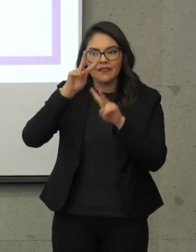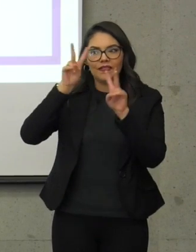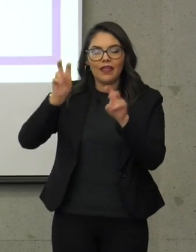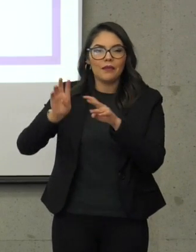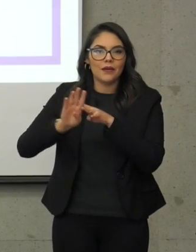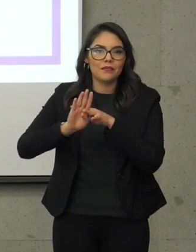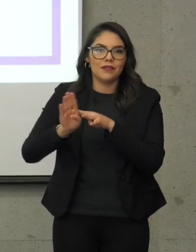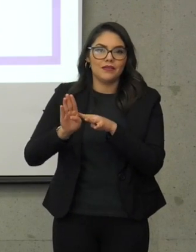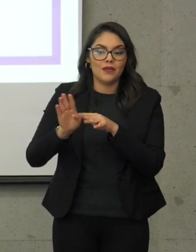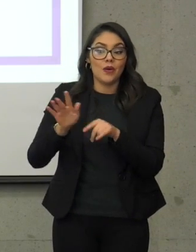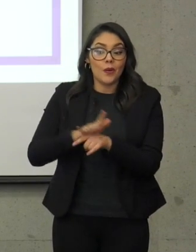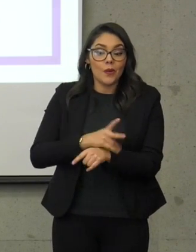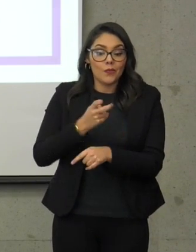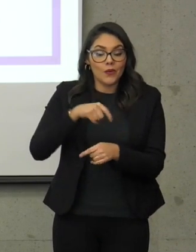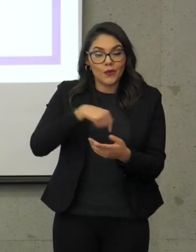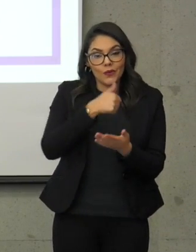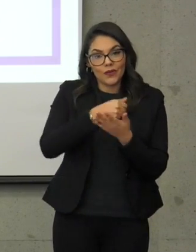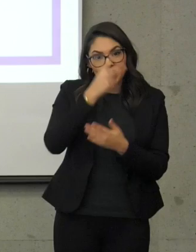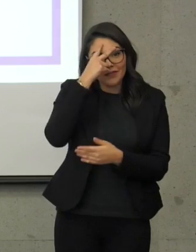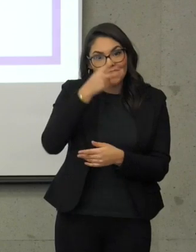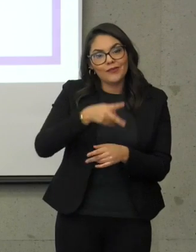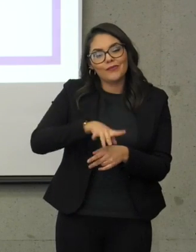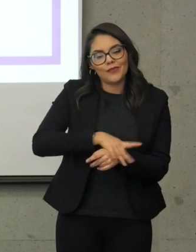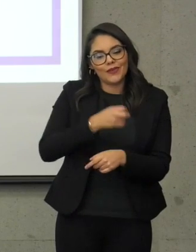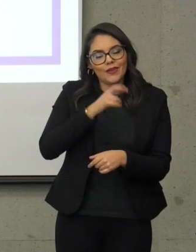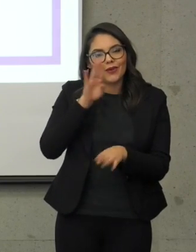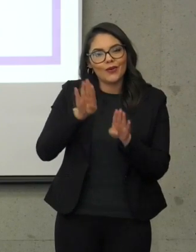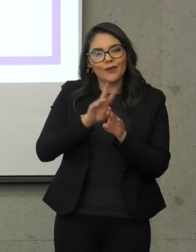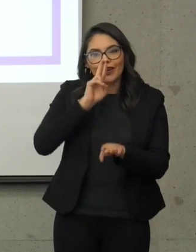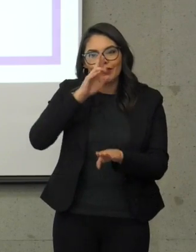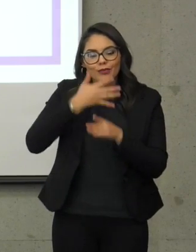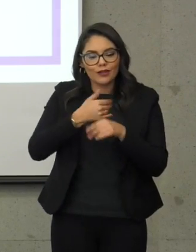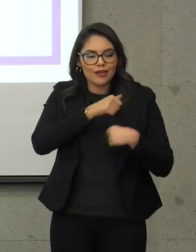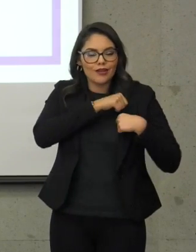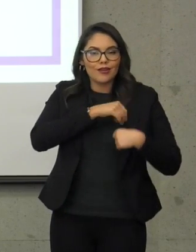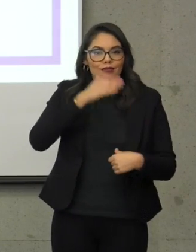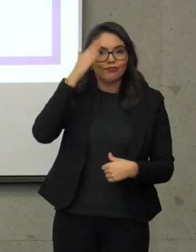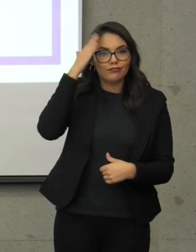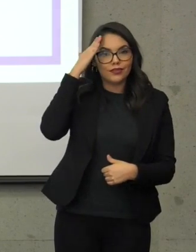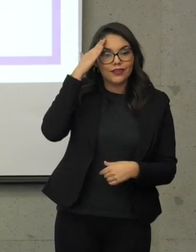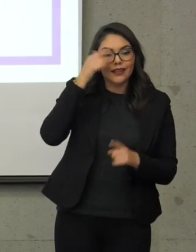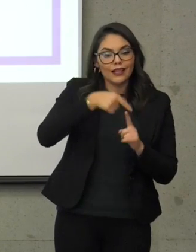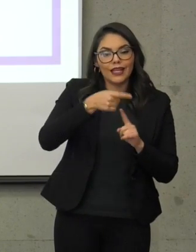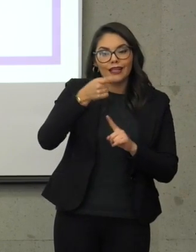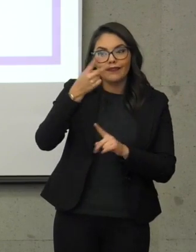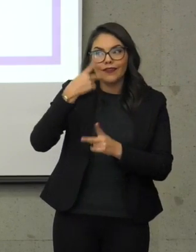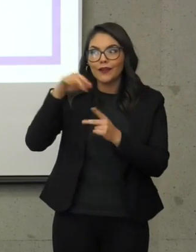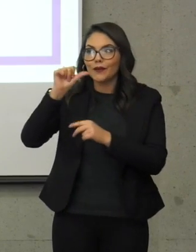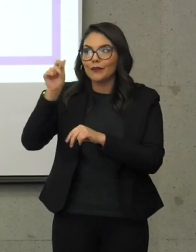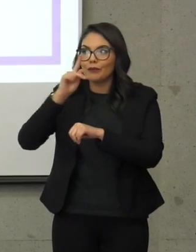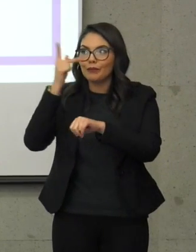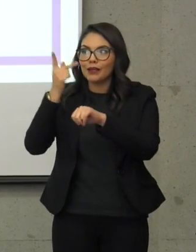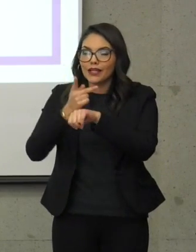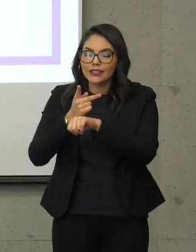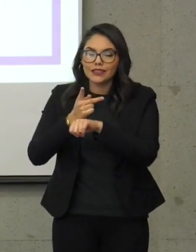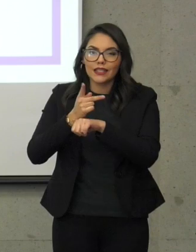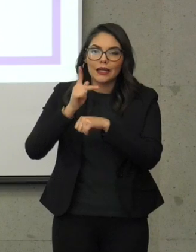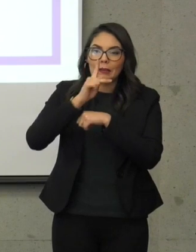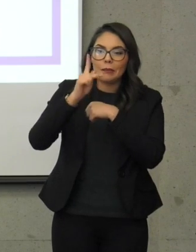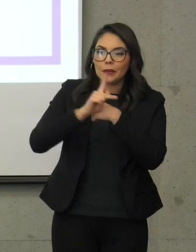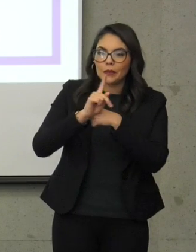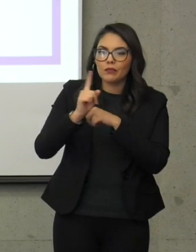la comisión, es la que preside este grupo. Entonces, esta presidencia nos permite que, además, allá de seguir